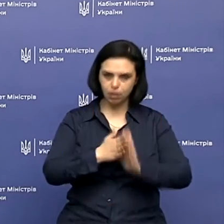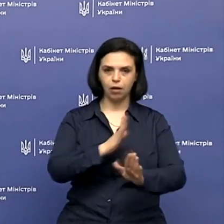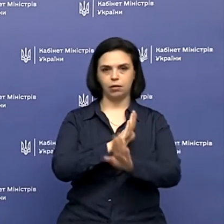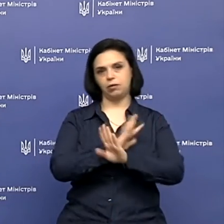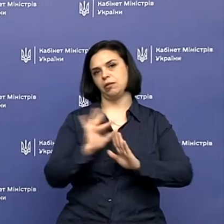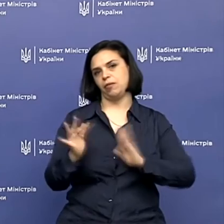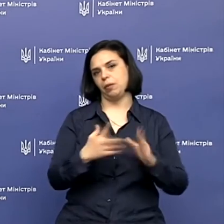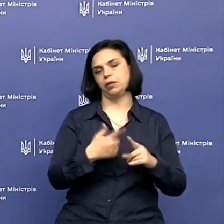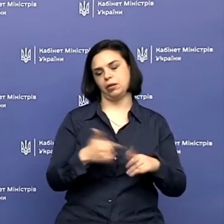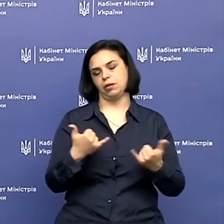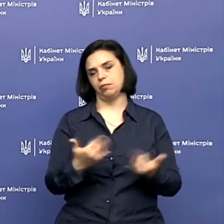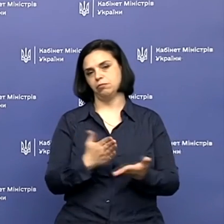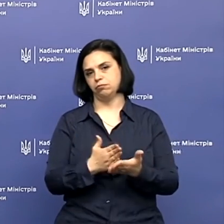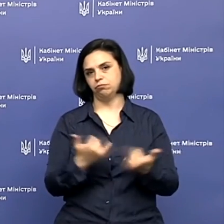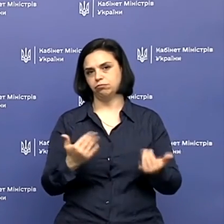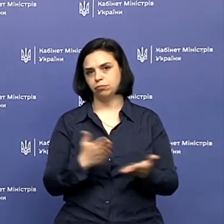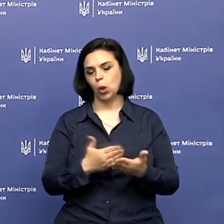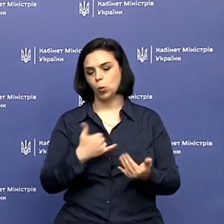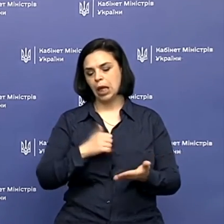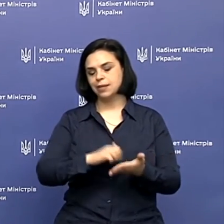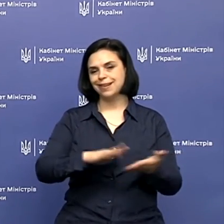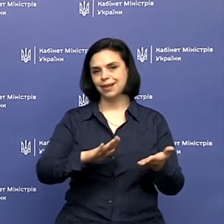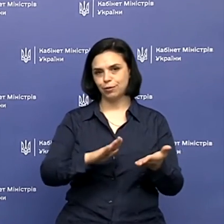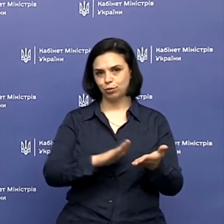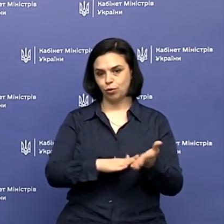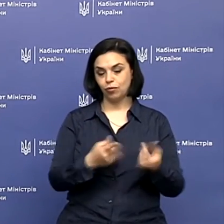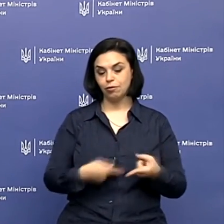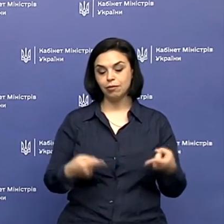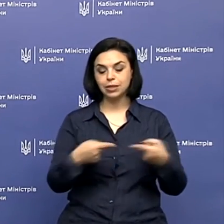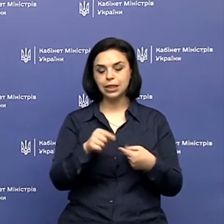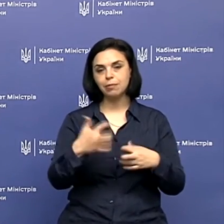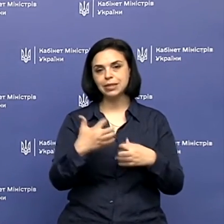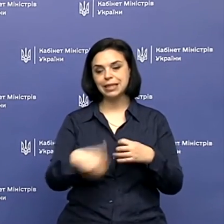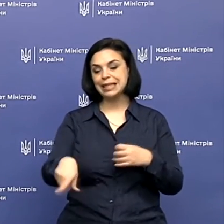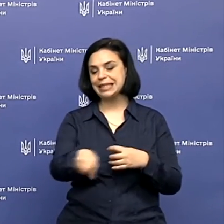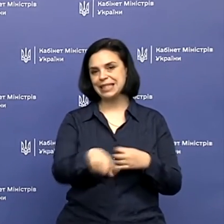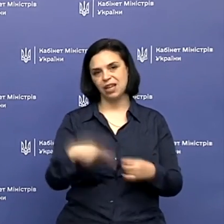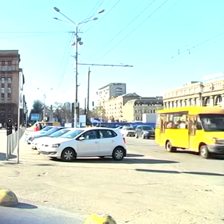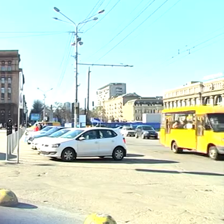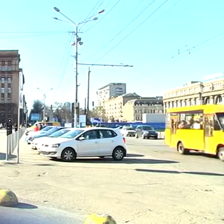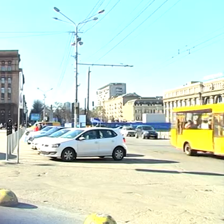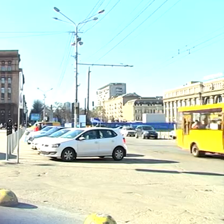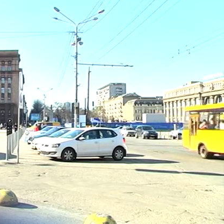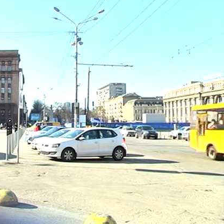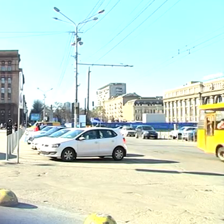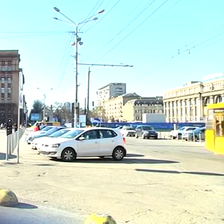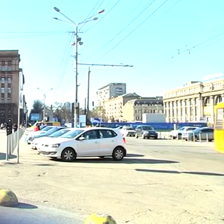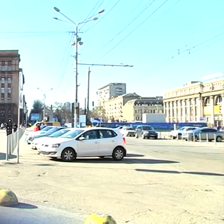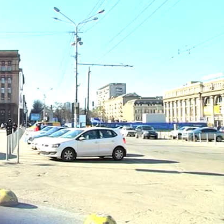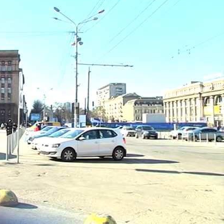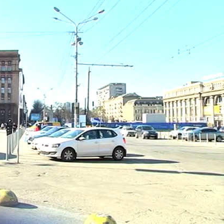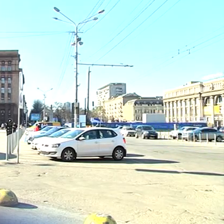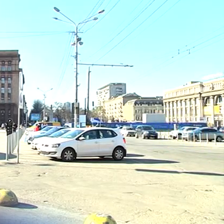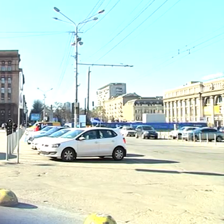випадків, які ми маємо сьогодні, в нас зареєстровано саме серед цієї вікової групи. На Дніпропетровщині